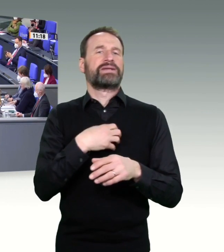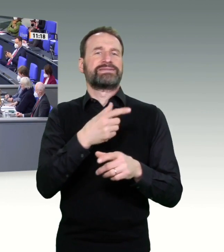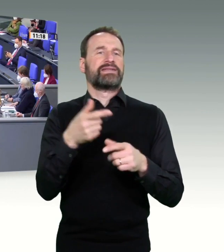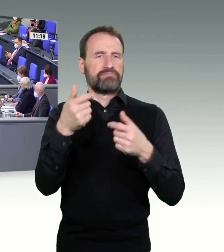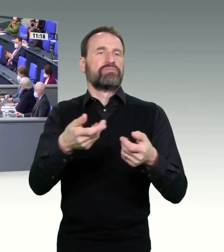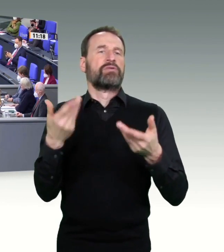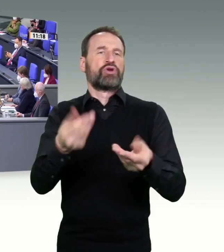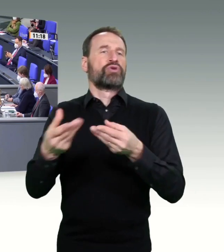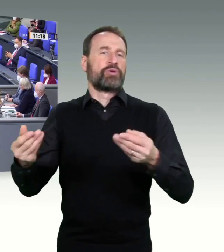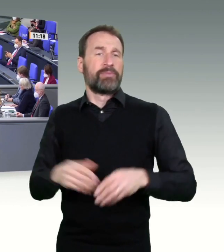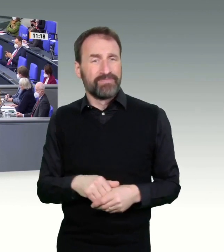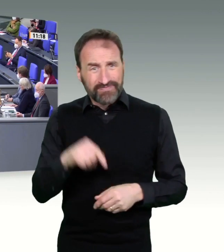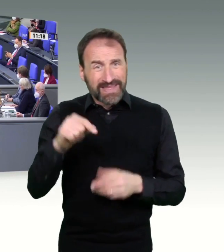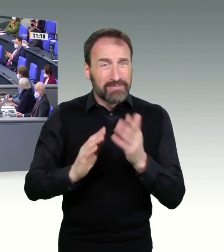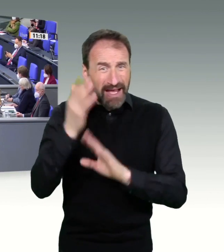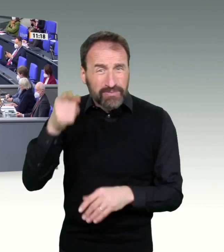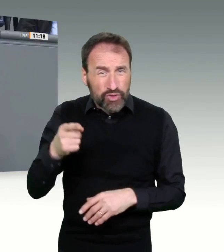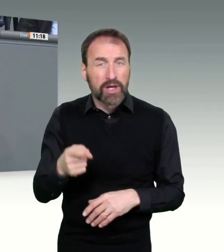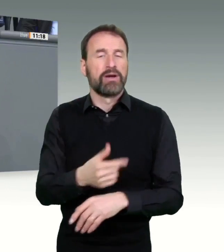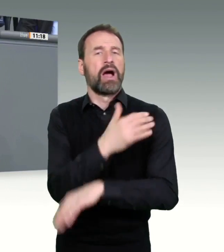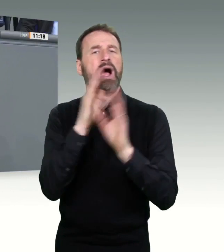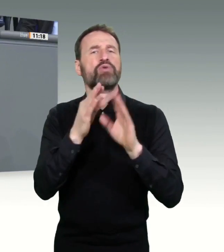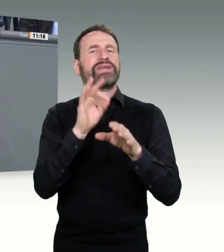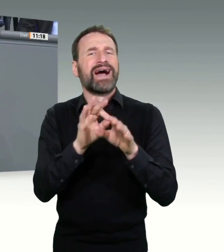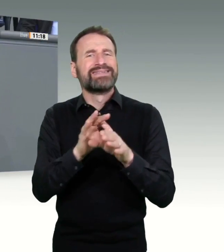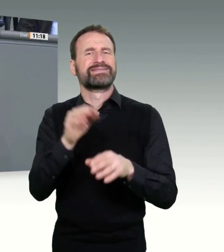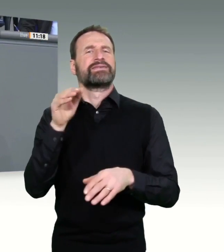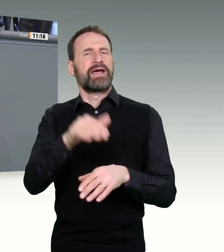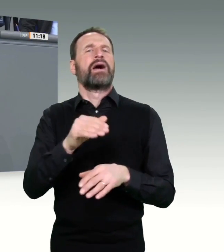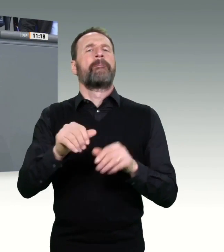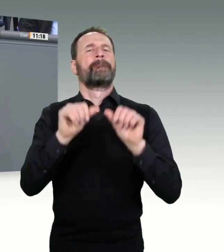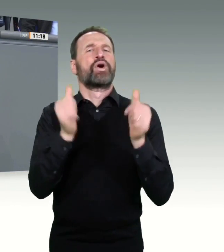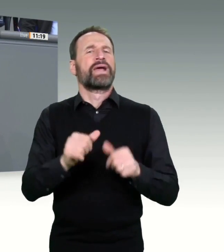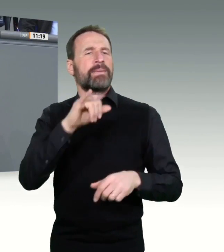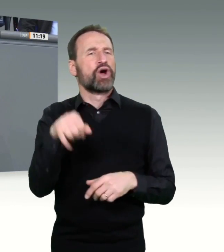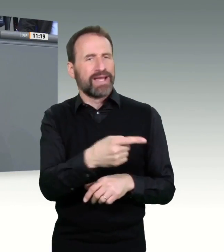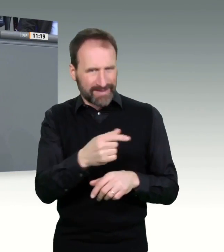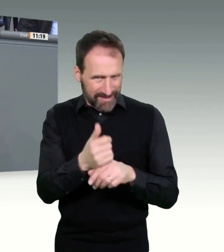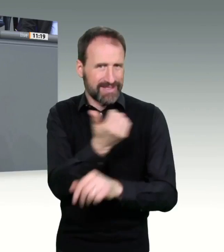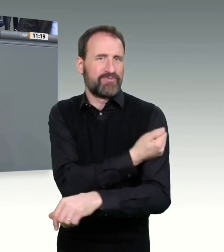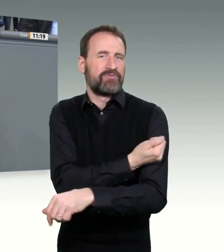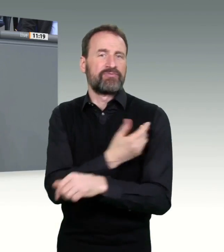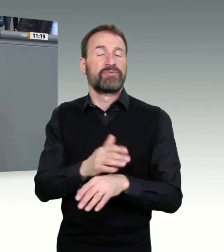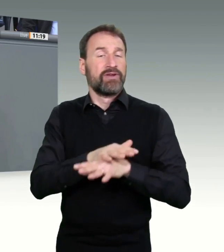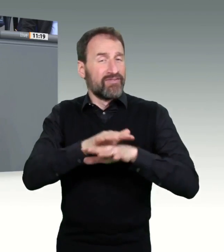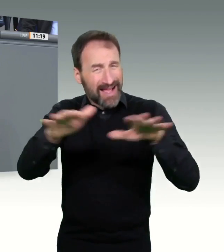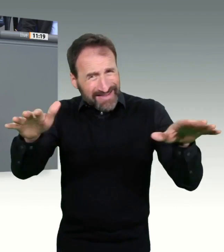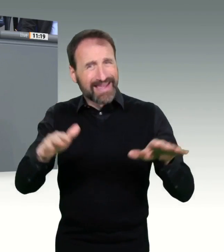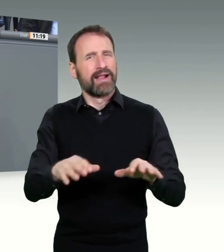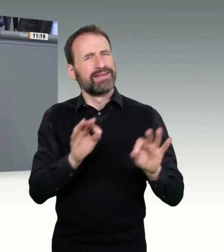ambulanten Bereich müssen geklärt werden. Die Haus und Fachärzte stehen in den Startlöchern und warten darauf, mit den Impfen zu beginnen.